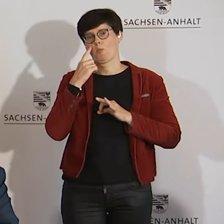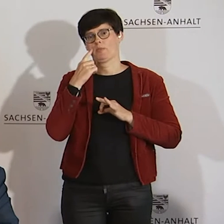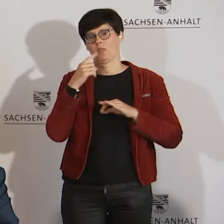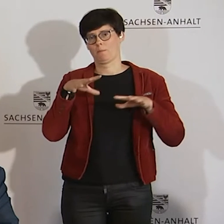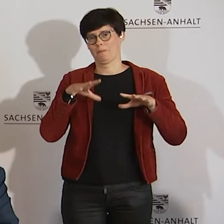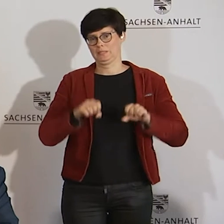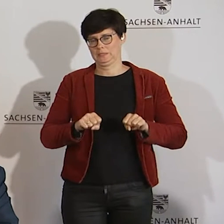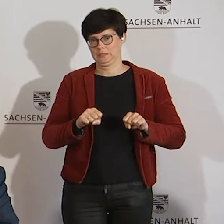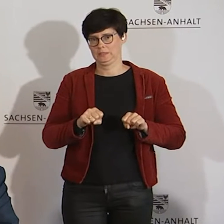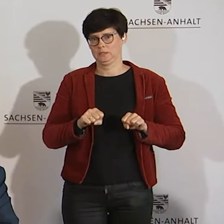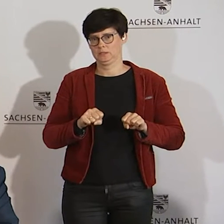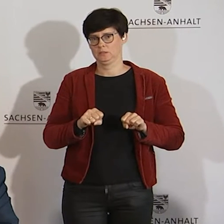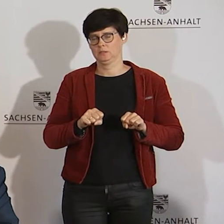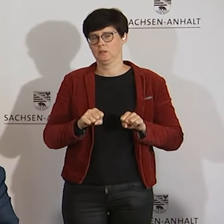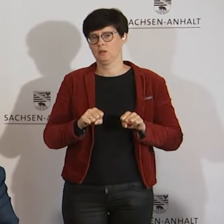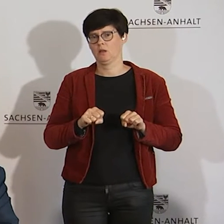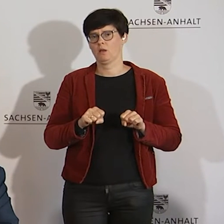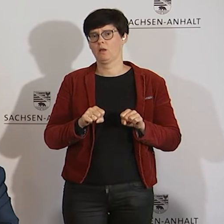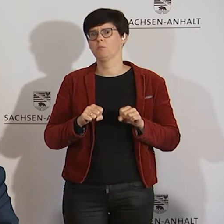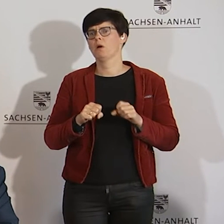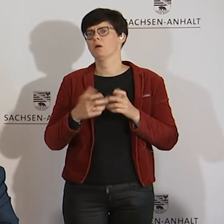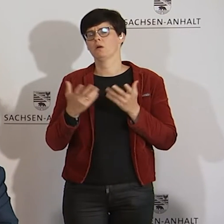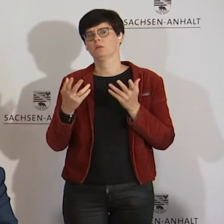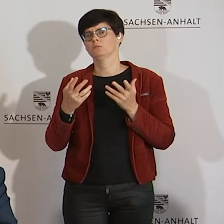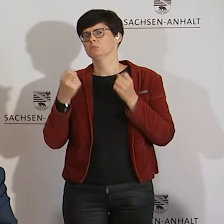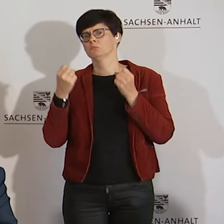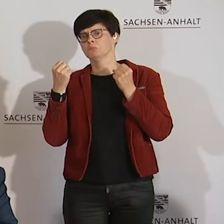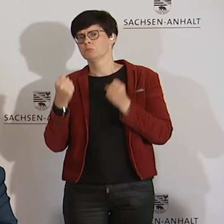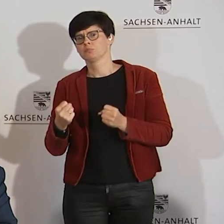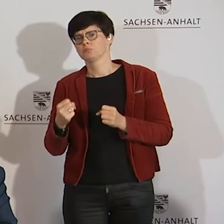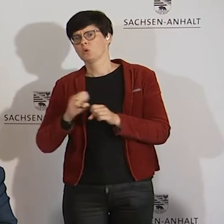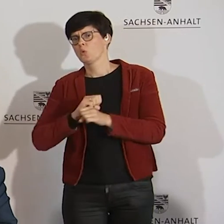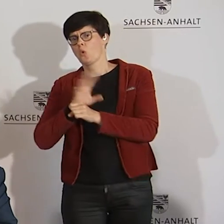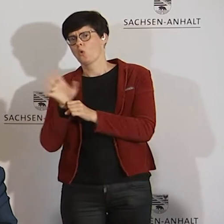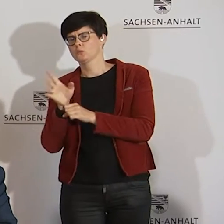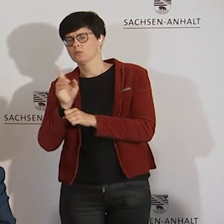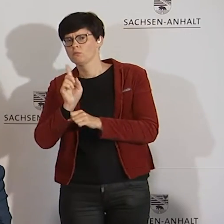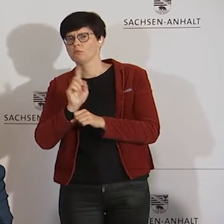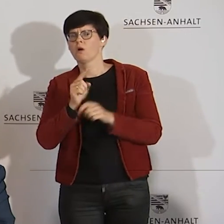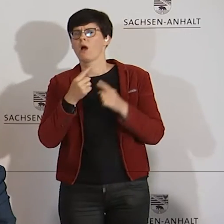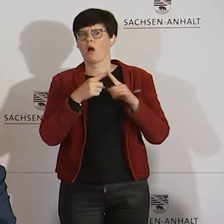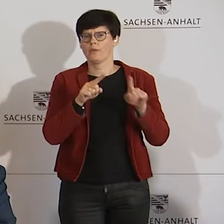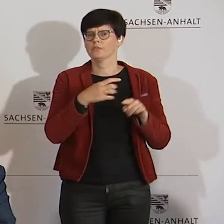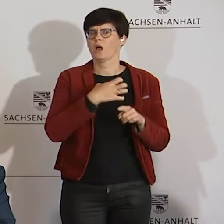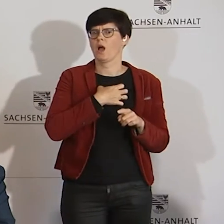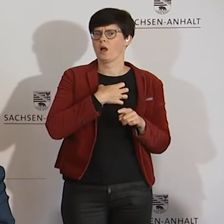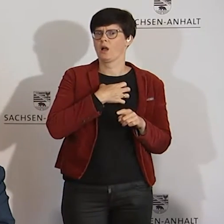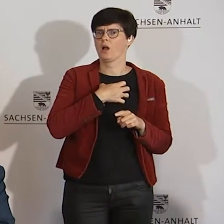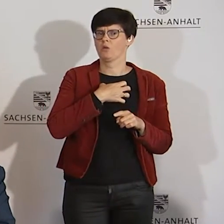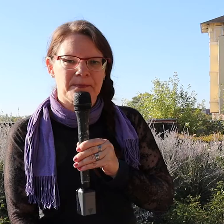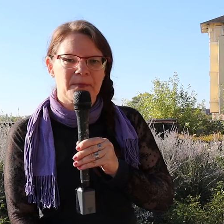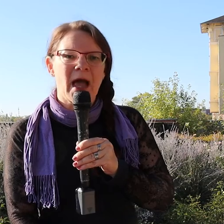Ministerpräsident Dr. Rainer Haseloff tritt als Spitzenkandidat der CDU Sachsen-Anhalt bei der Landtagswahl am 6. Juni 2021